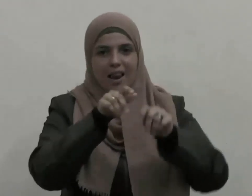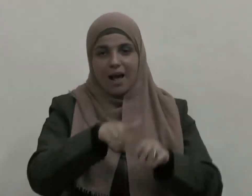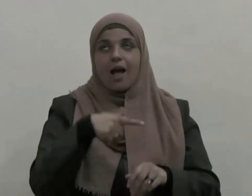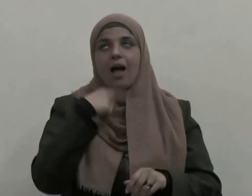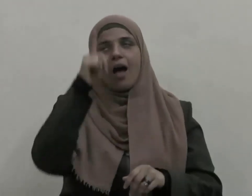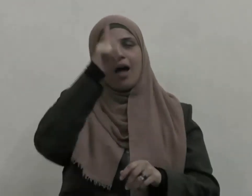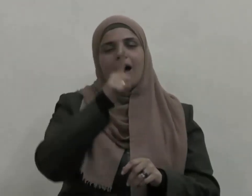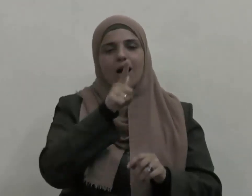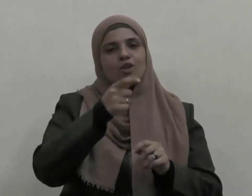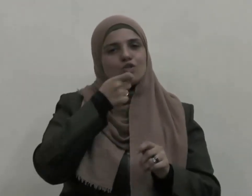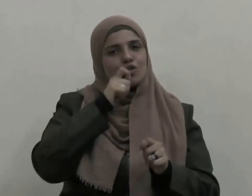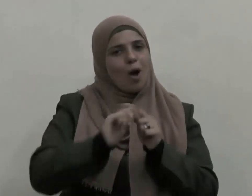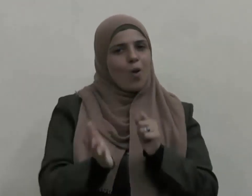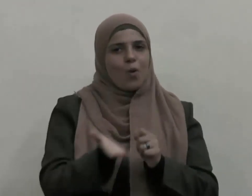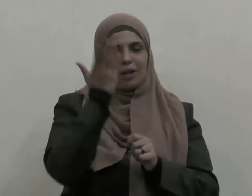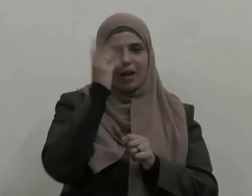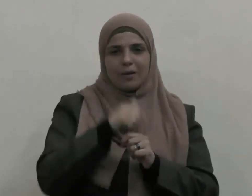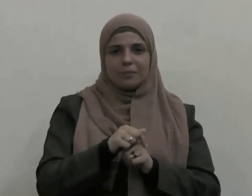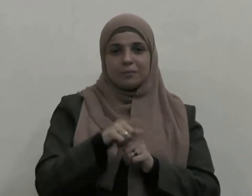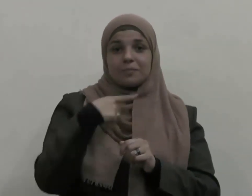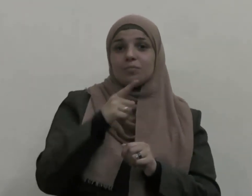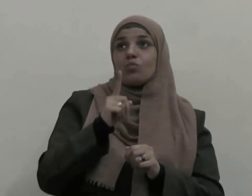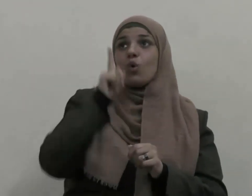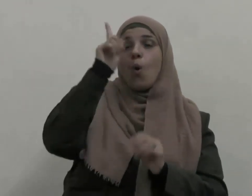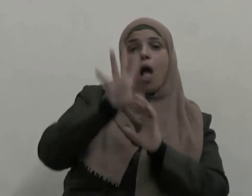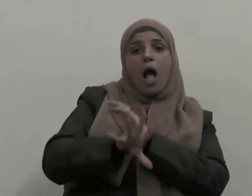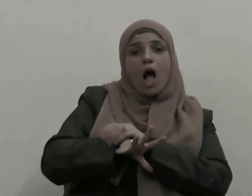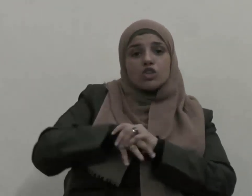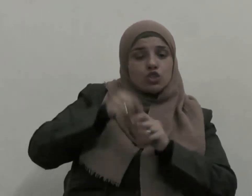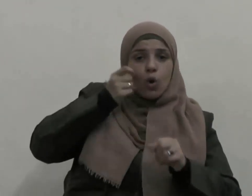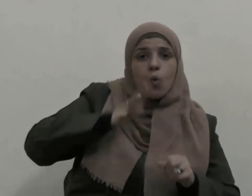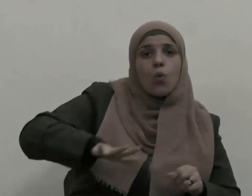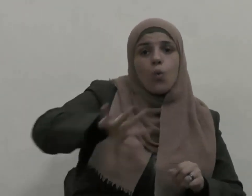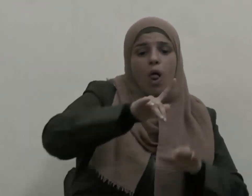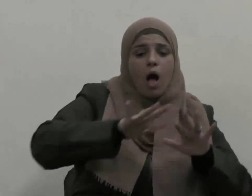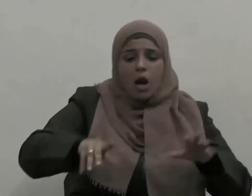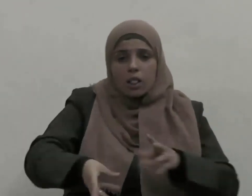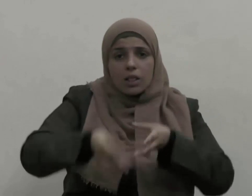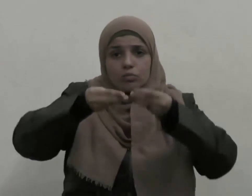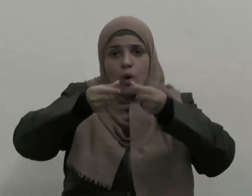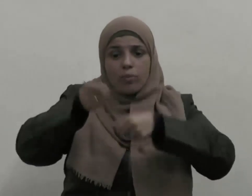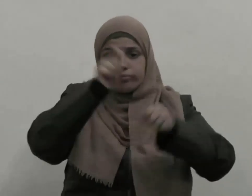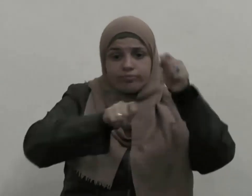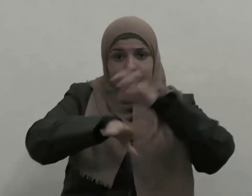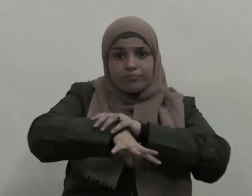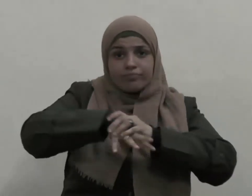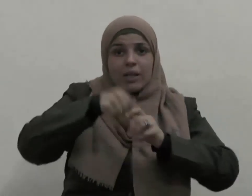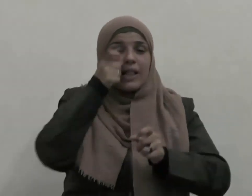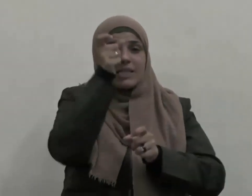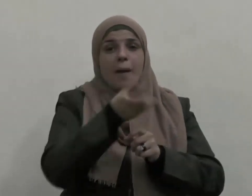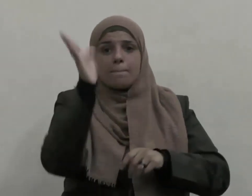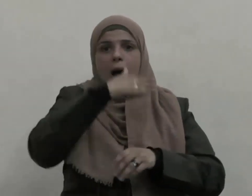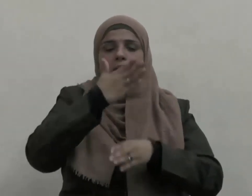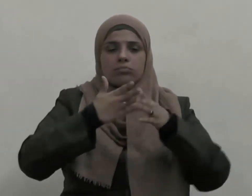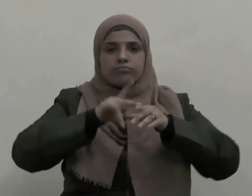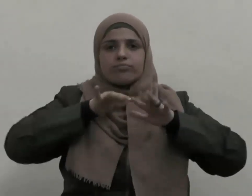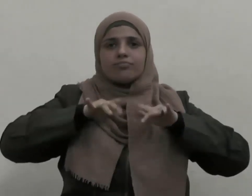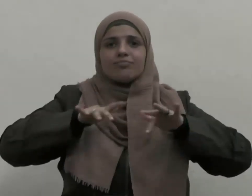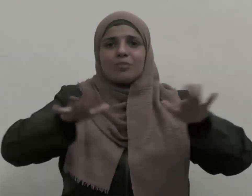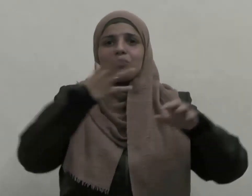هو أن شأكم من الأرض واستعمركم فيها ويقول جل شأنه ولا تفسدوا في